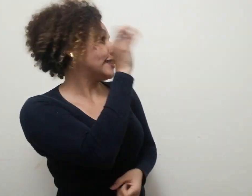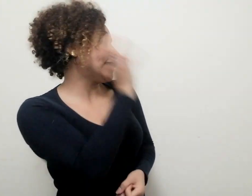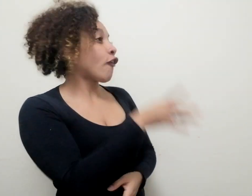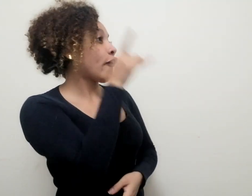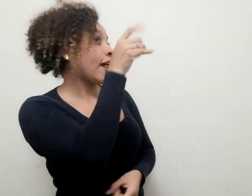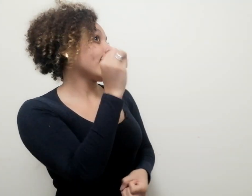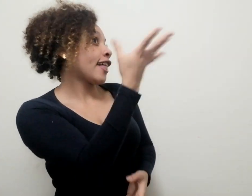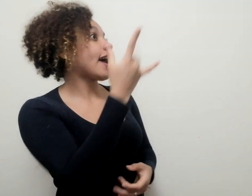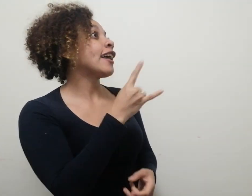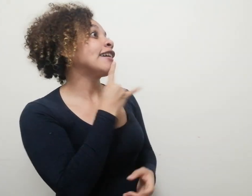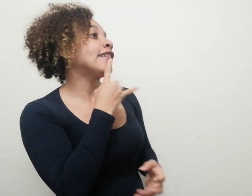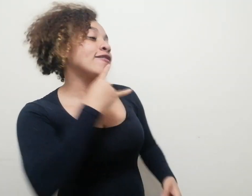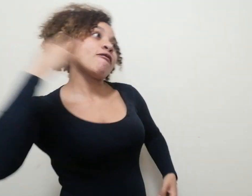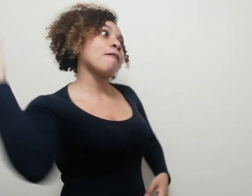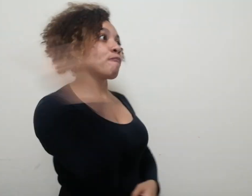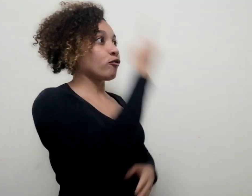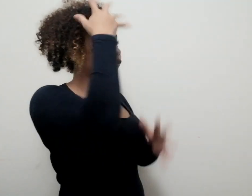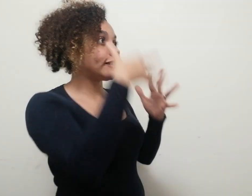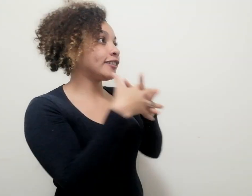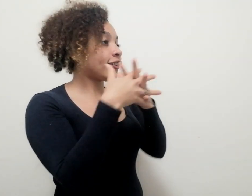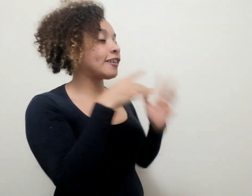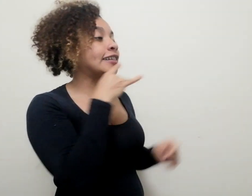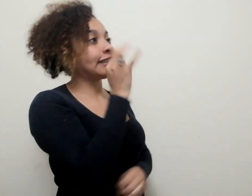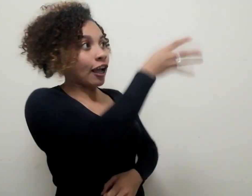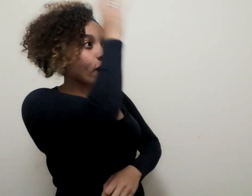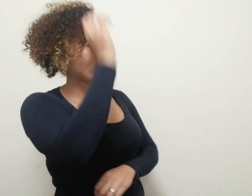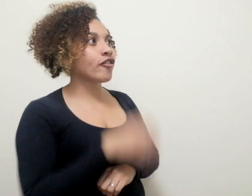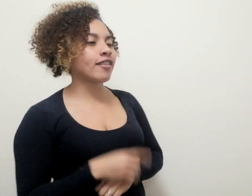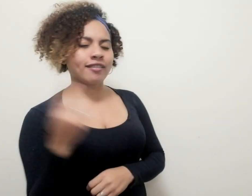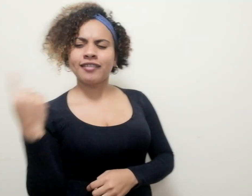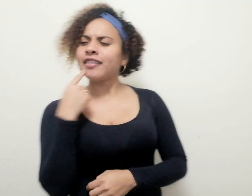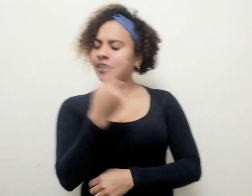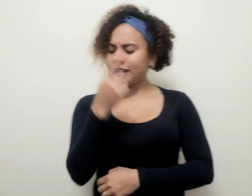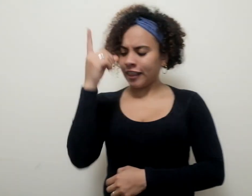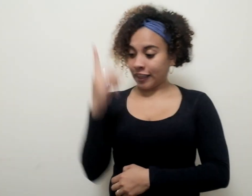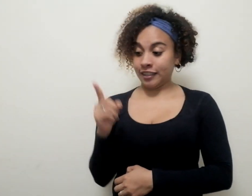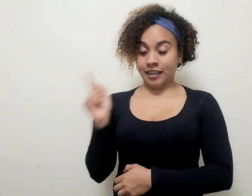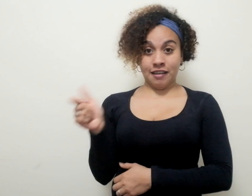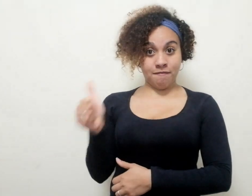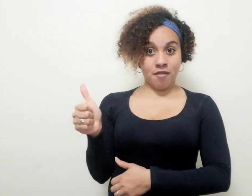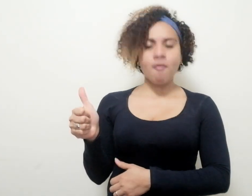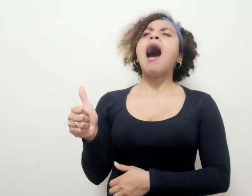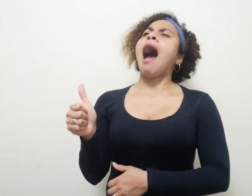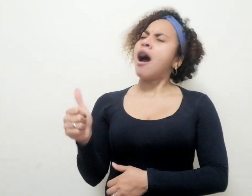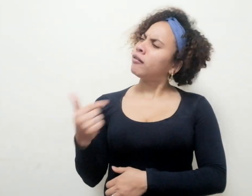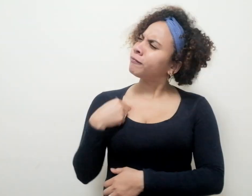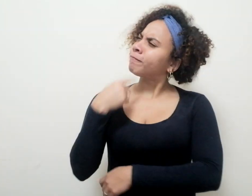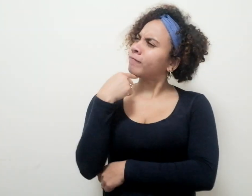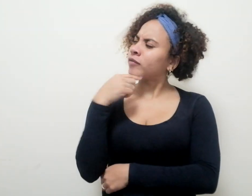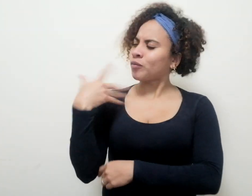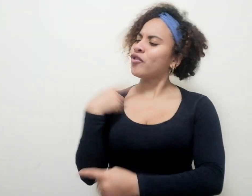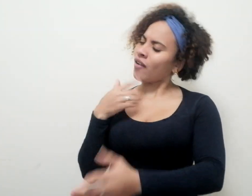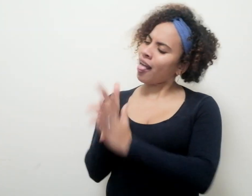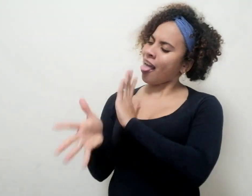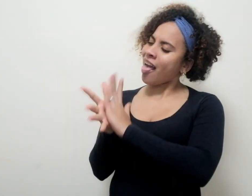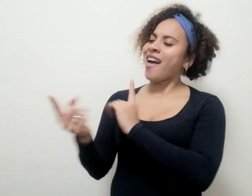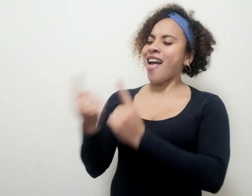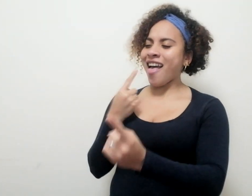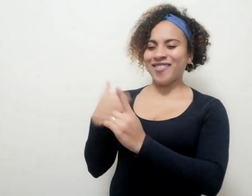luego a los hijueputas gringos, afirma decidido, luego de aquilatar un rato mi historia.